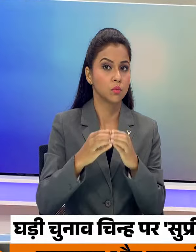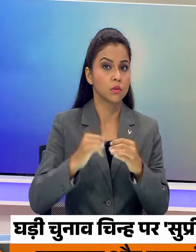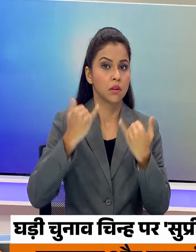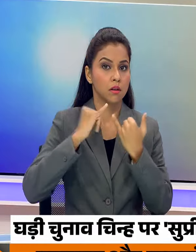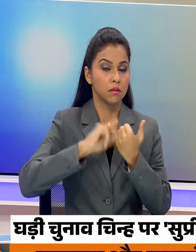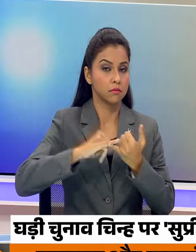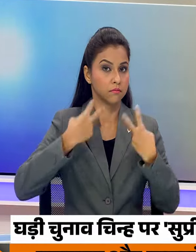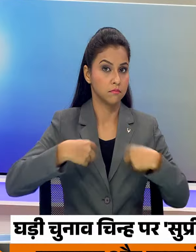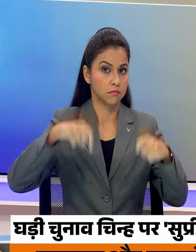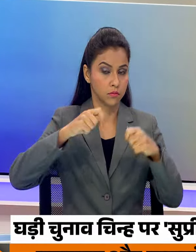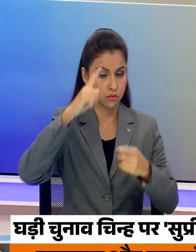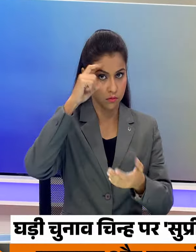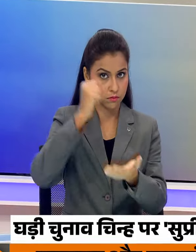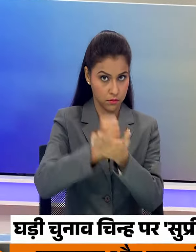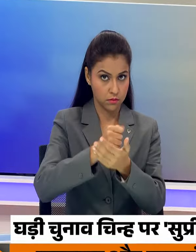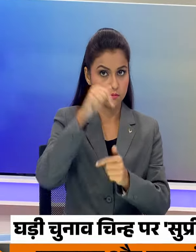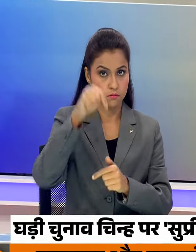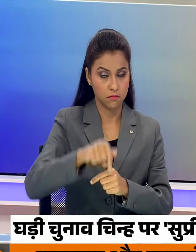आज करेगा फैसला